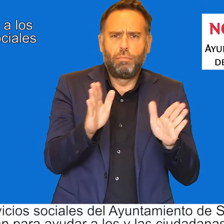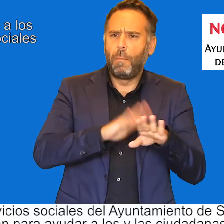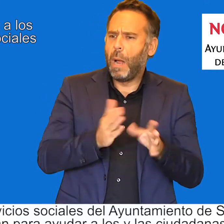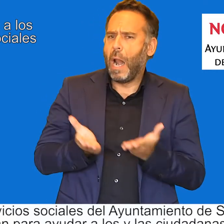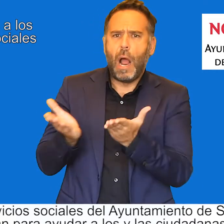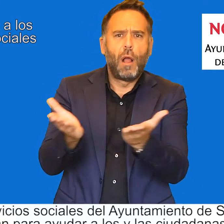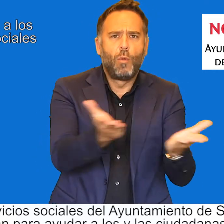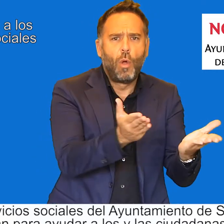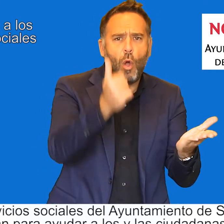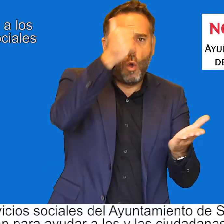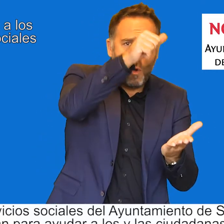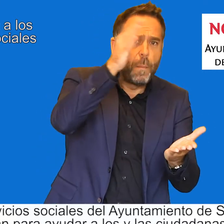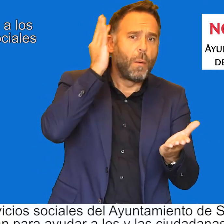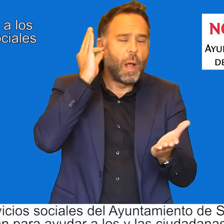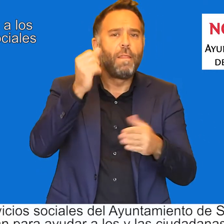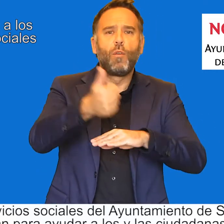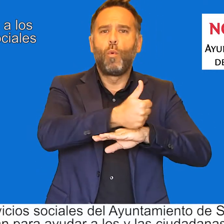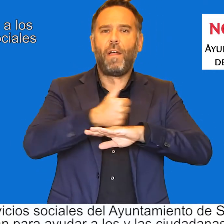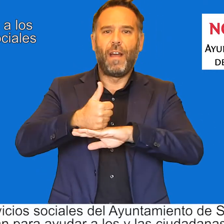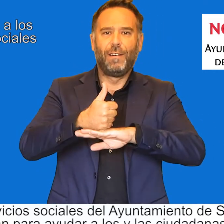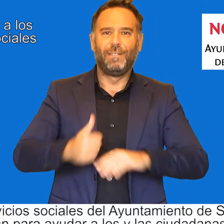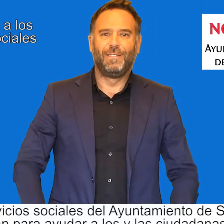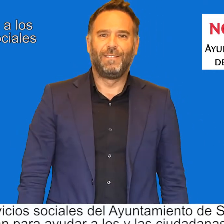para ayudar a los y las ciudadanas.